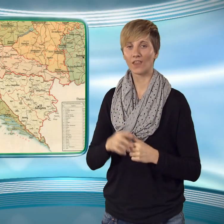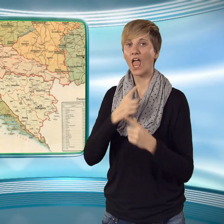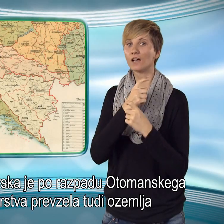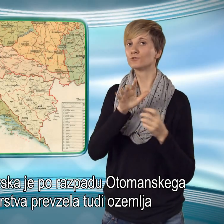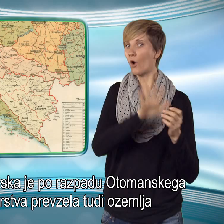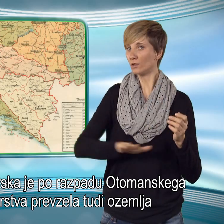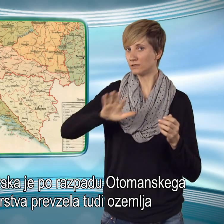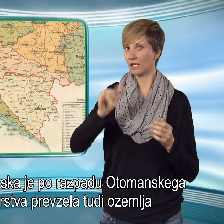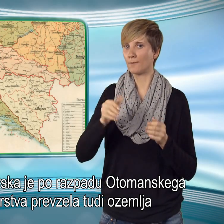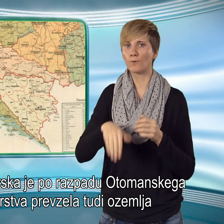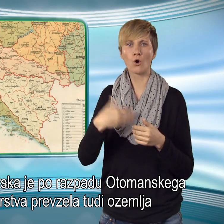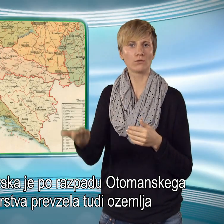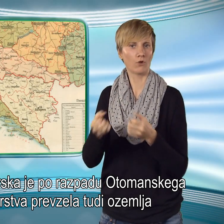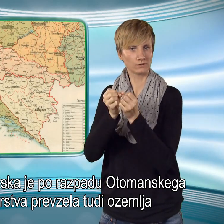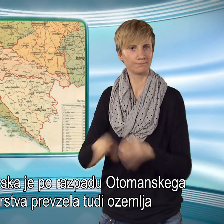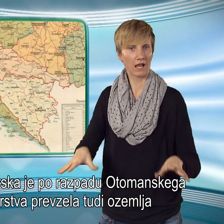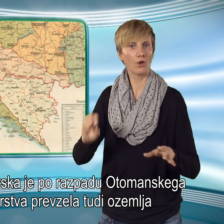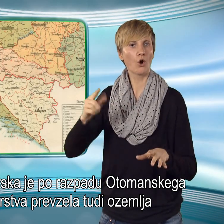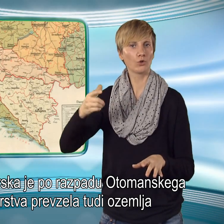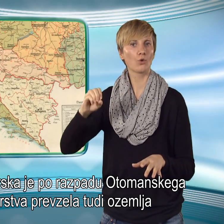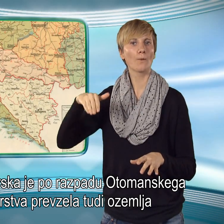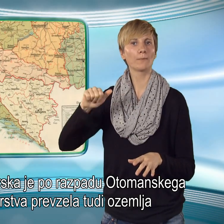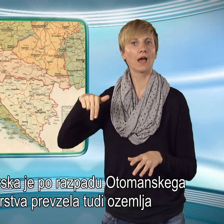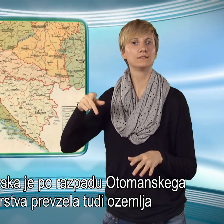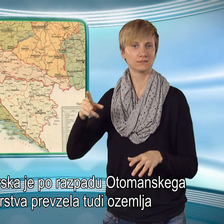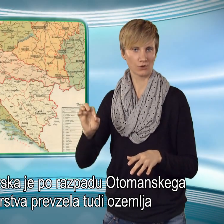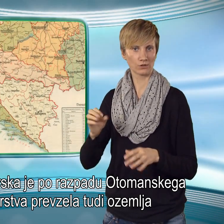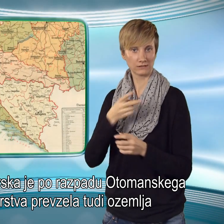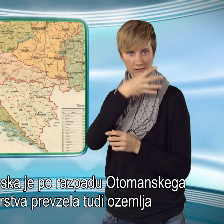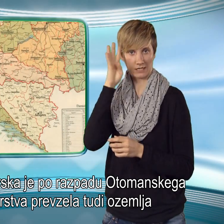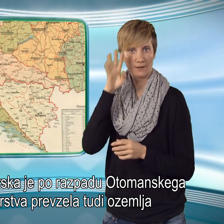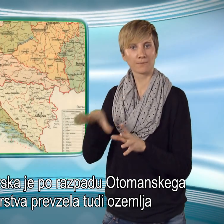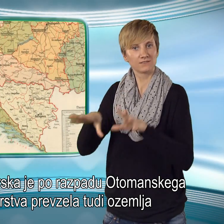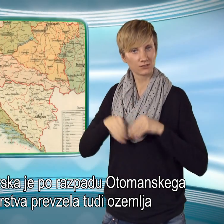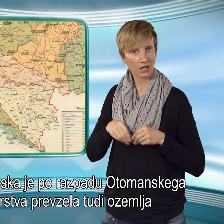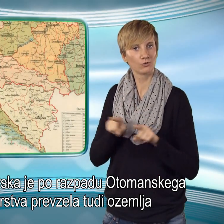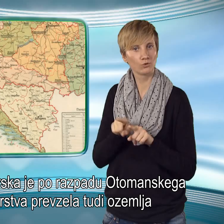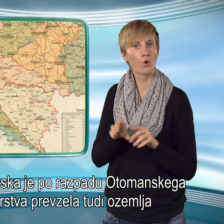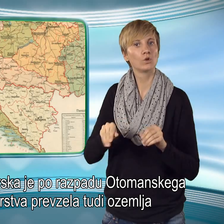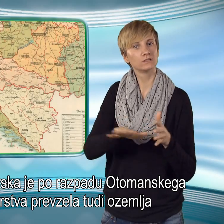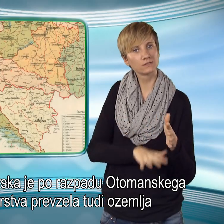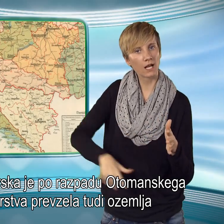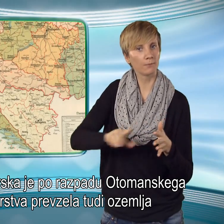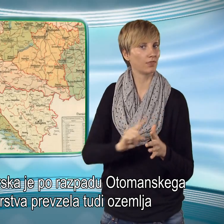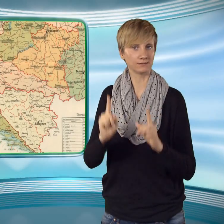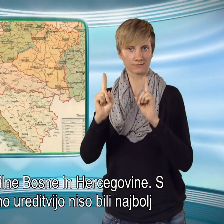Avstro-Ogrska je po razpadu otomanskega cesarstva prevzela tudi v zemlja nestabilne Bosne in Hercegovine.